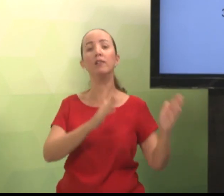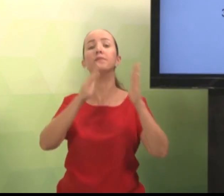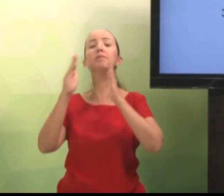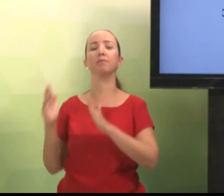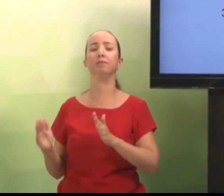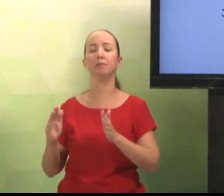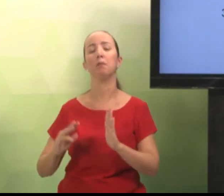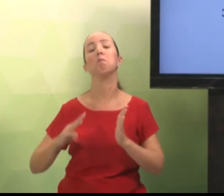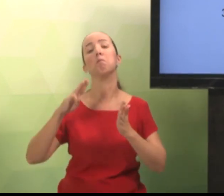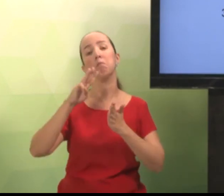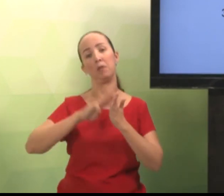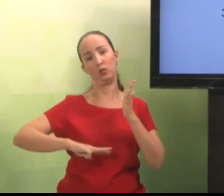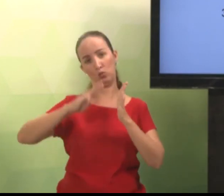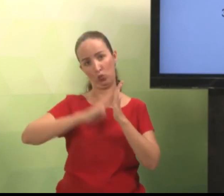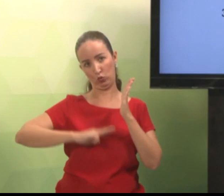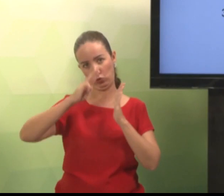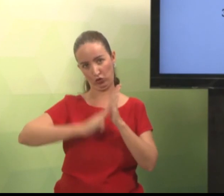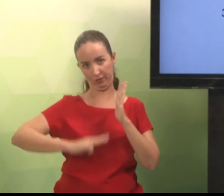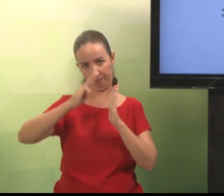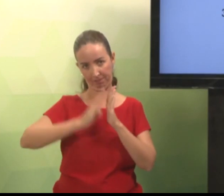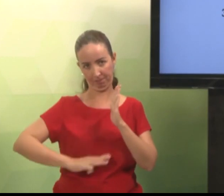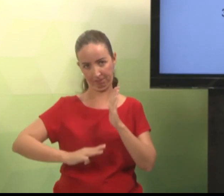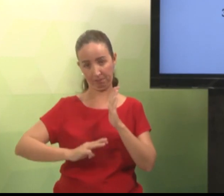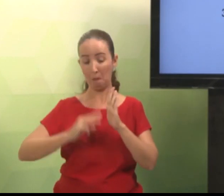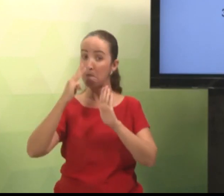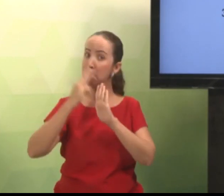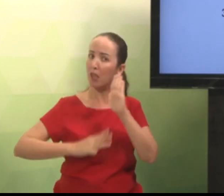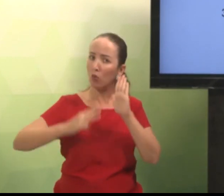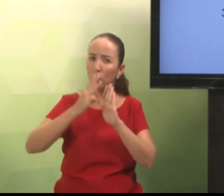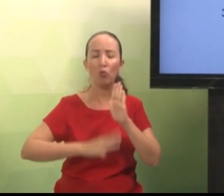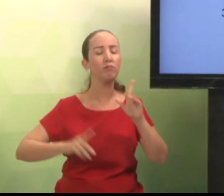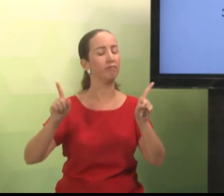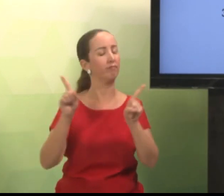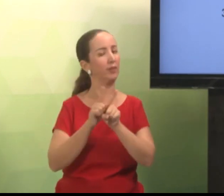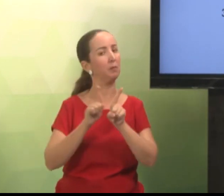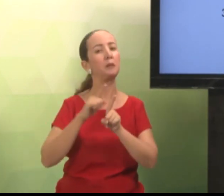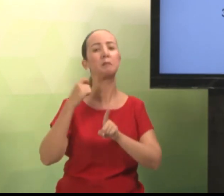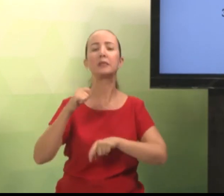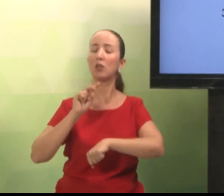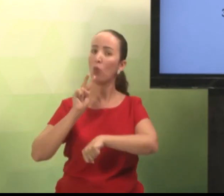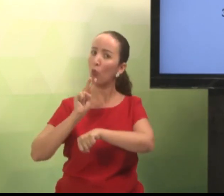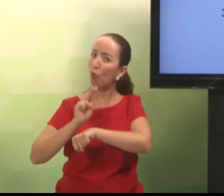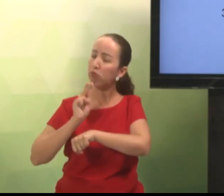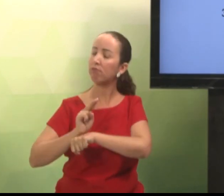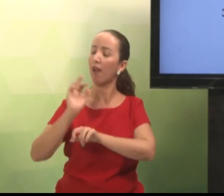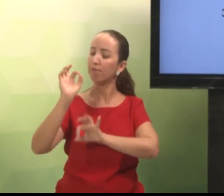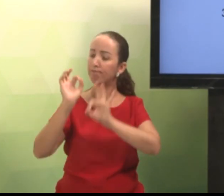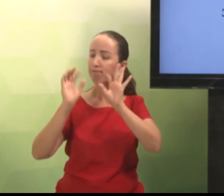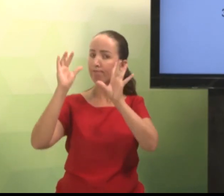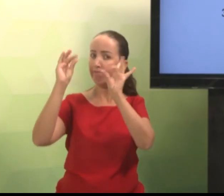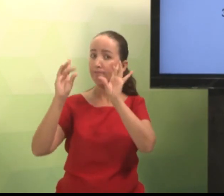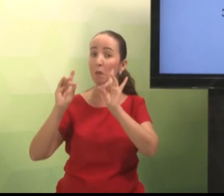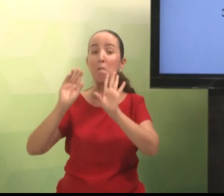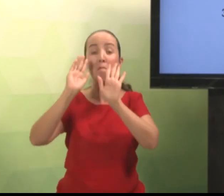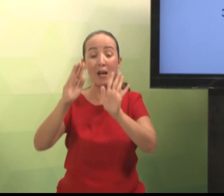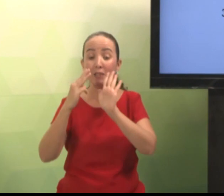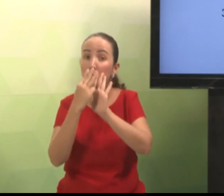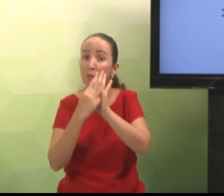referencial teórico. Ok. E agora as metodologias. Qual a metodologia a ser utilizada? Então, é